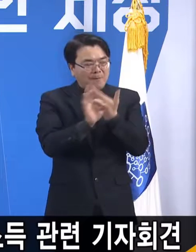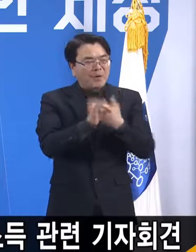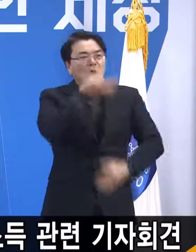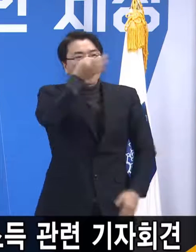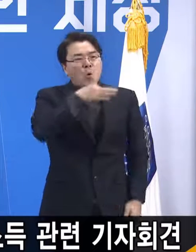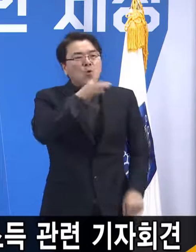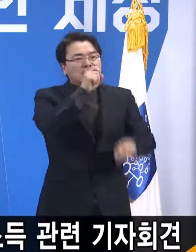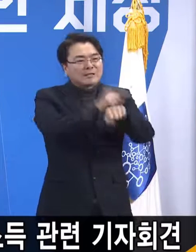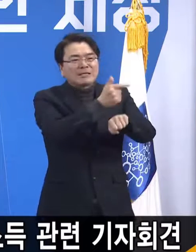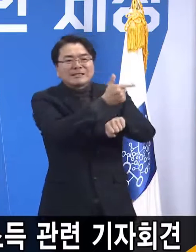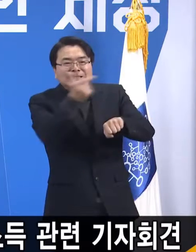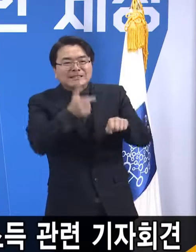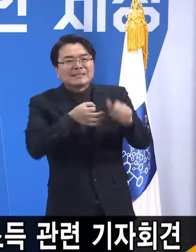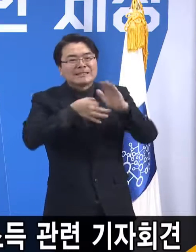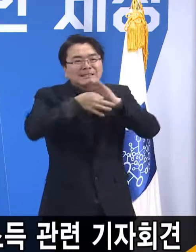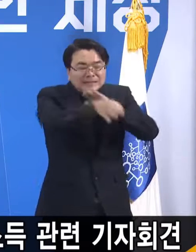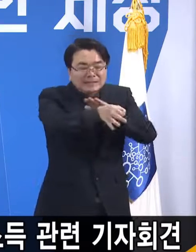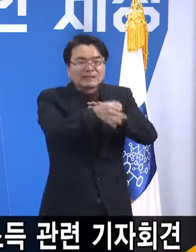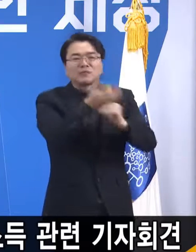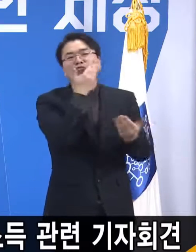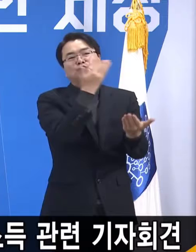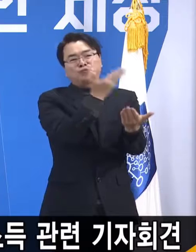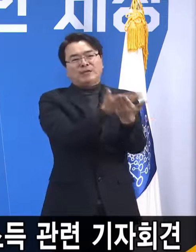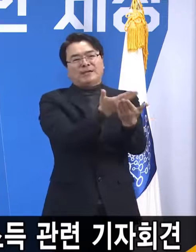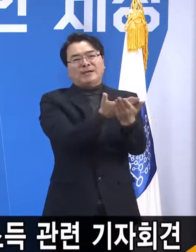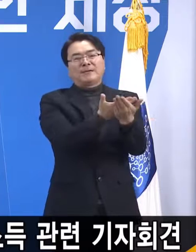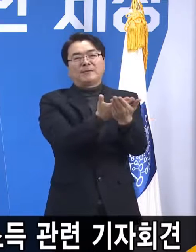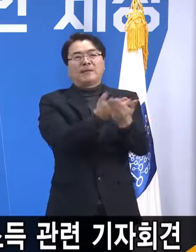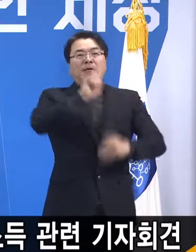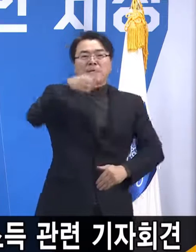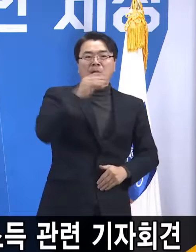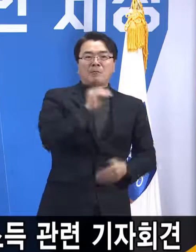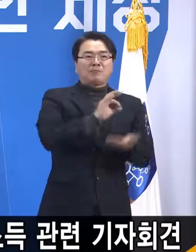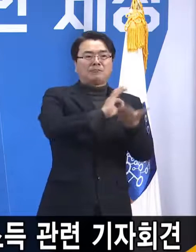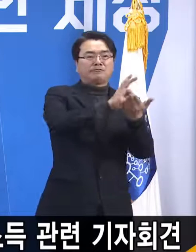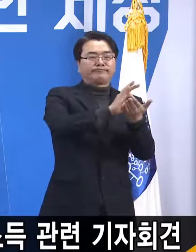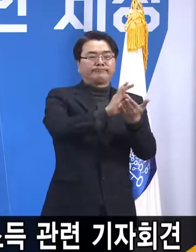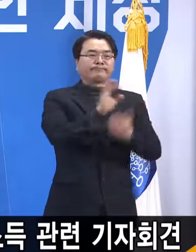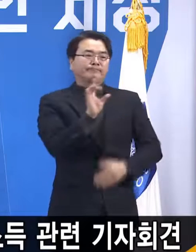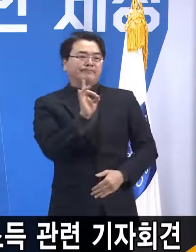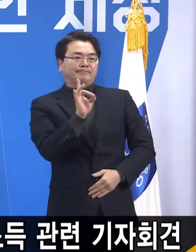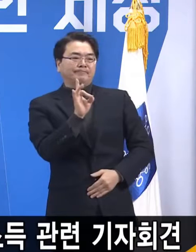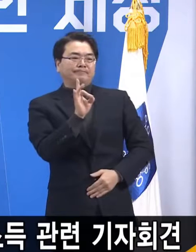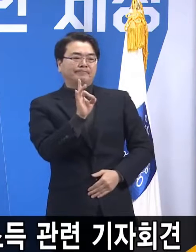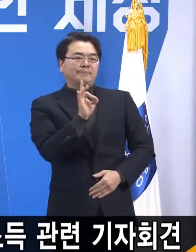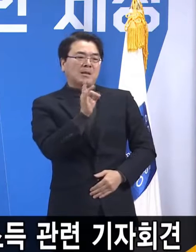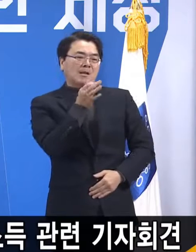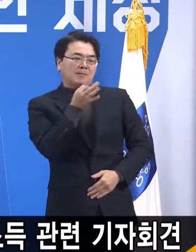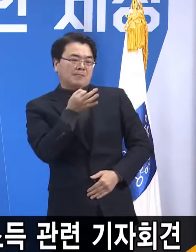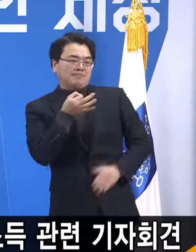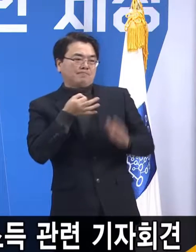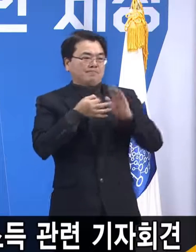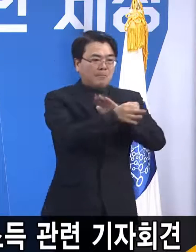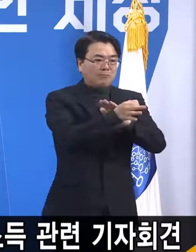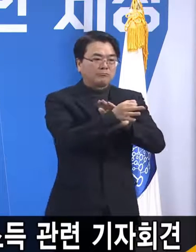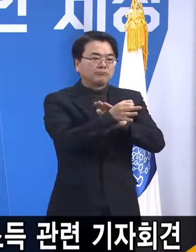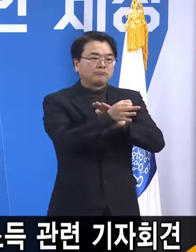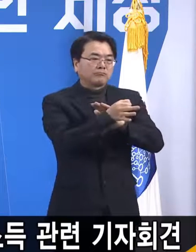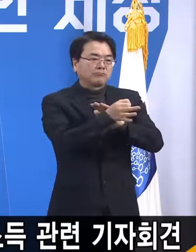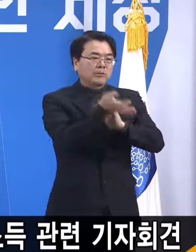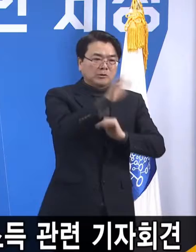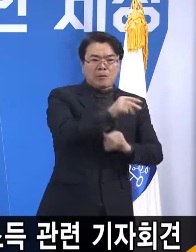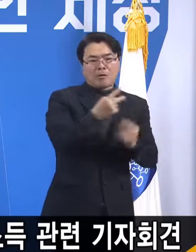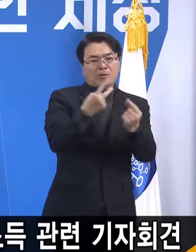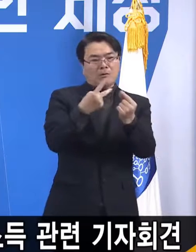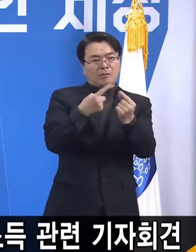쓰는 게 중요합니다. 100만 원을 쓸 때 한 번에 효과밖에 없다면 100만 원이지만 그게 두